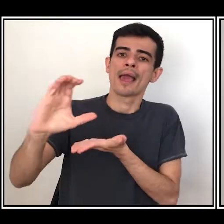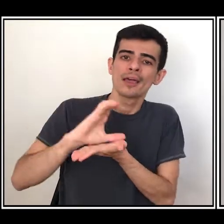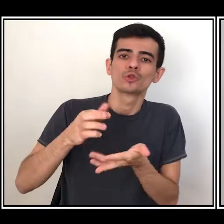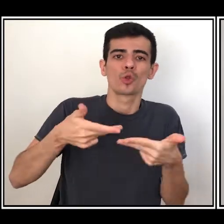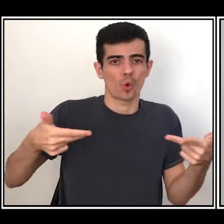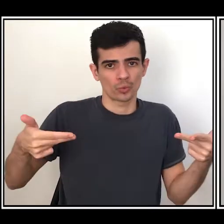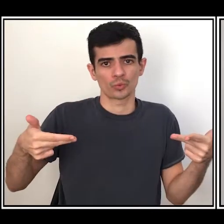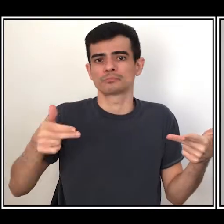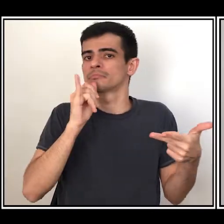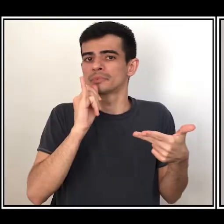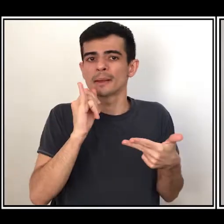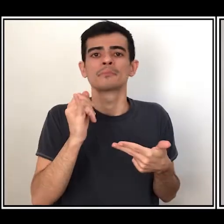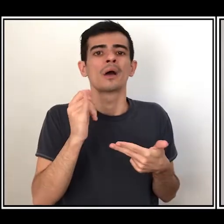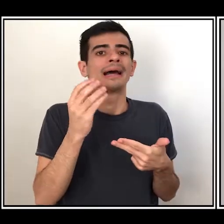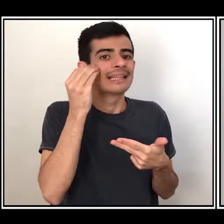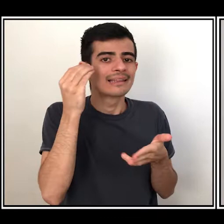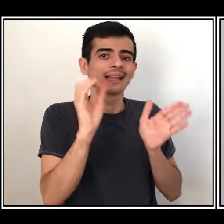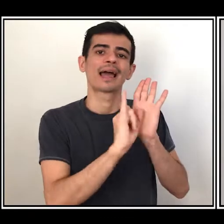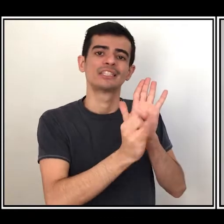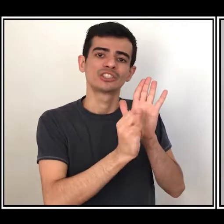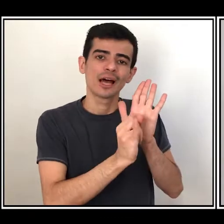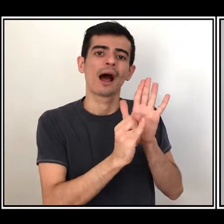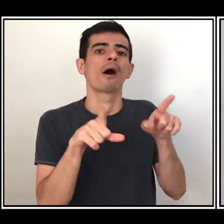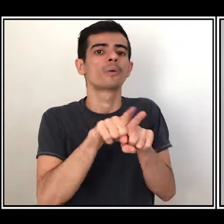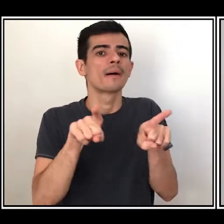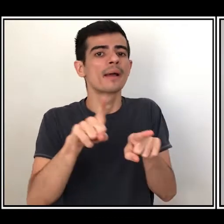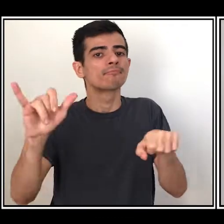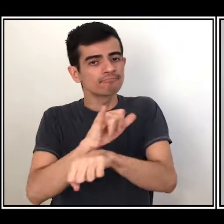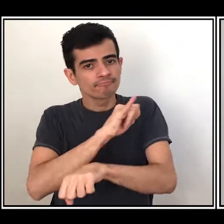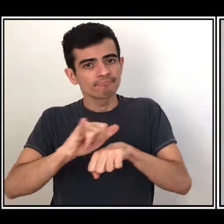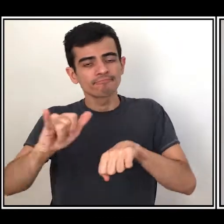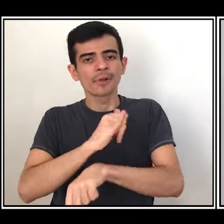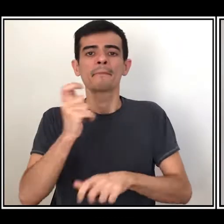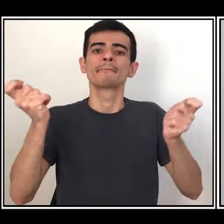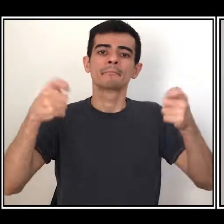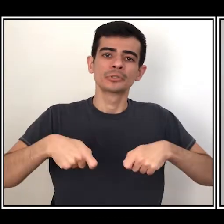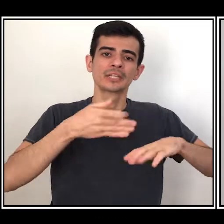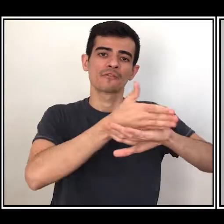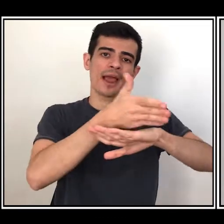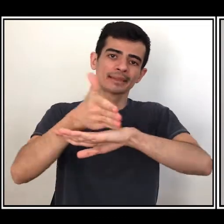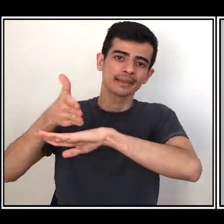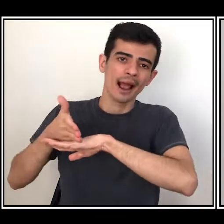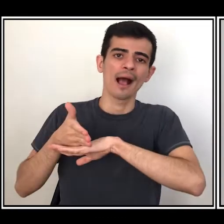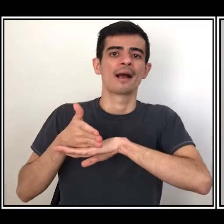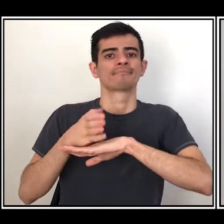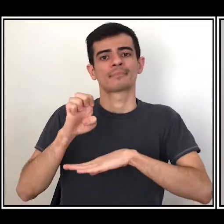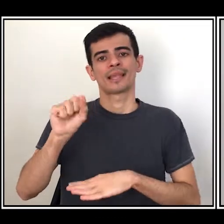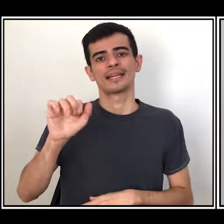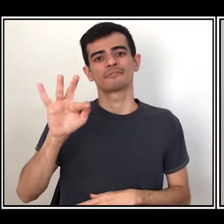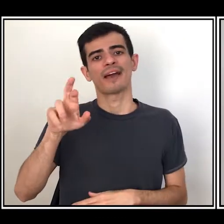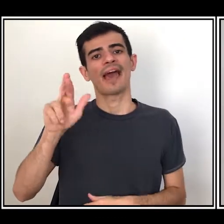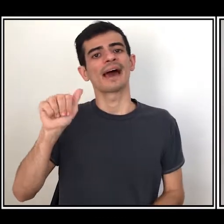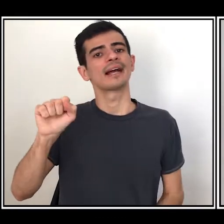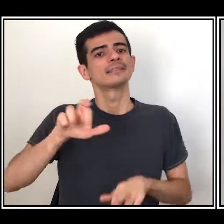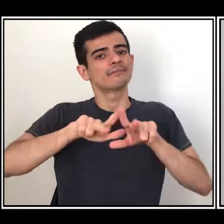conseguir meios que possibilitem entrar em outras esferas políticas públicas, até mesmo de saúde,